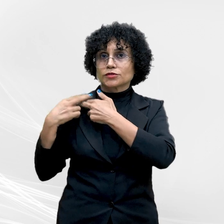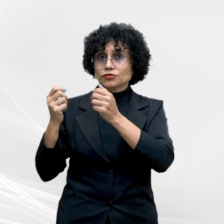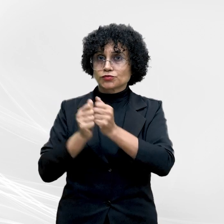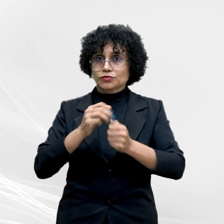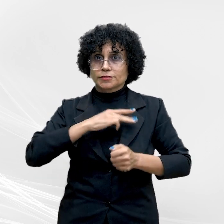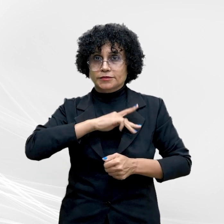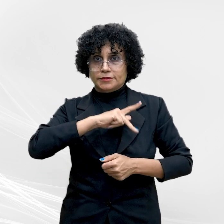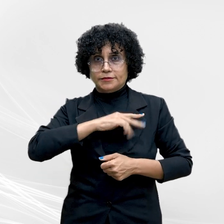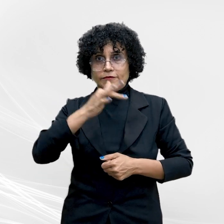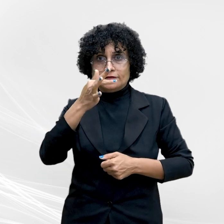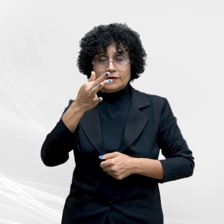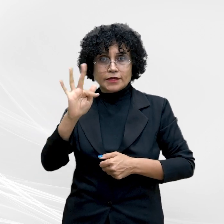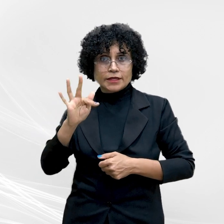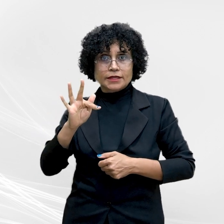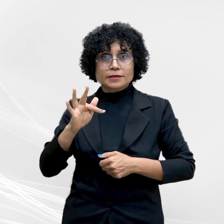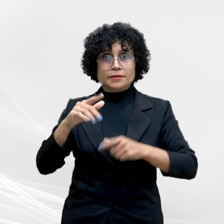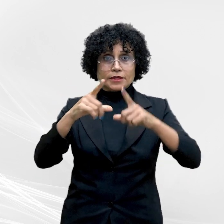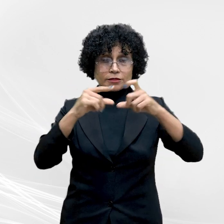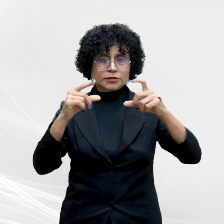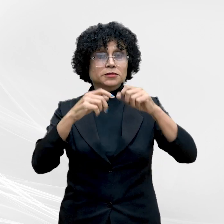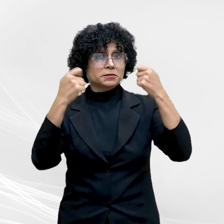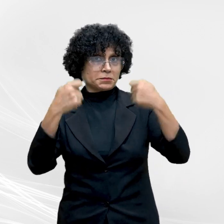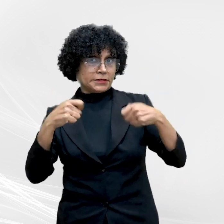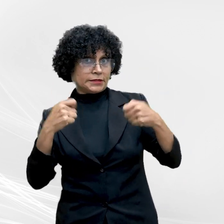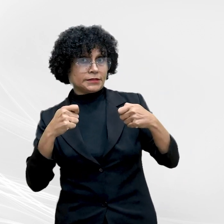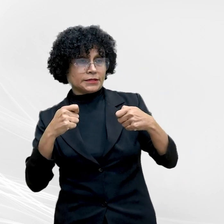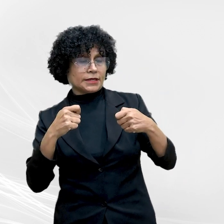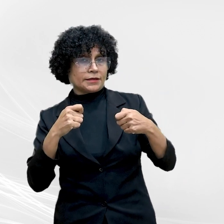do Distrito Federal no que for necessário. Fecha aspas,